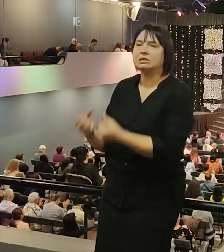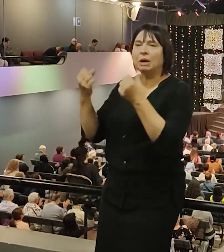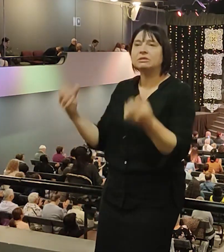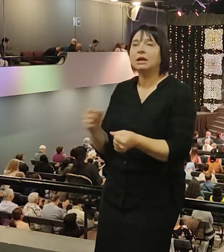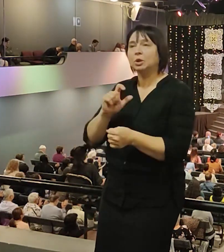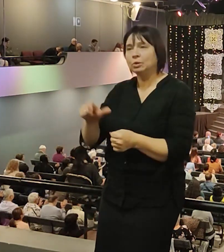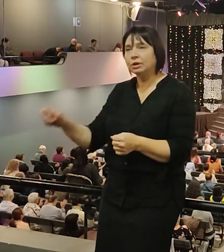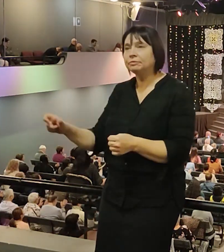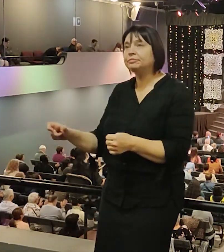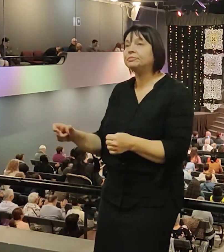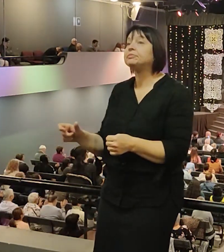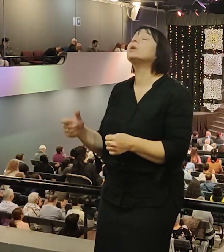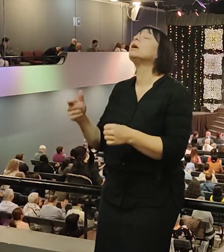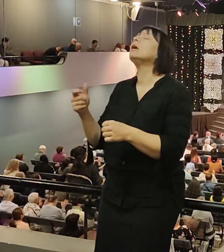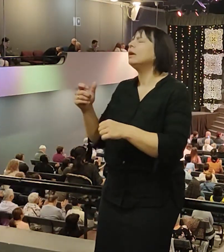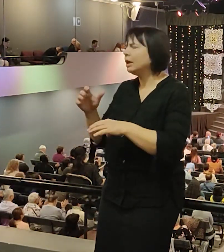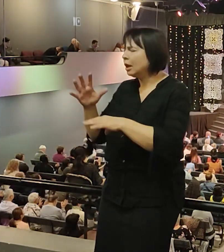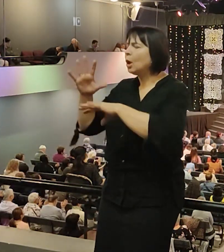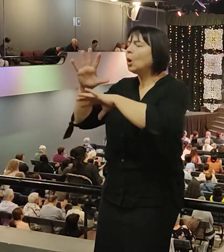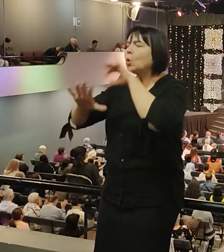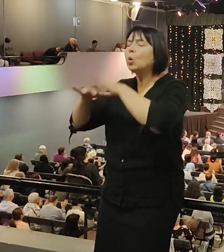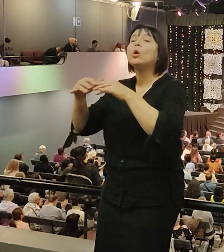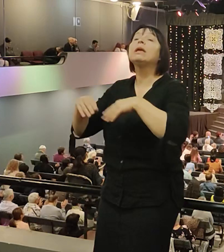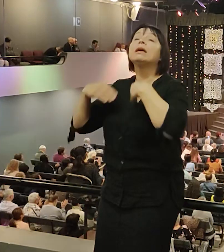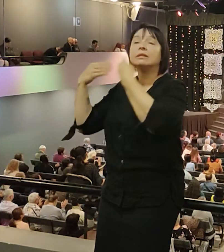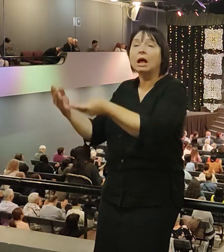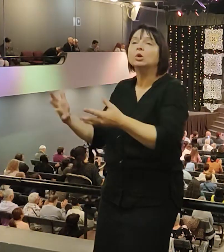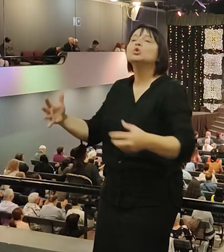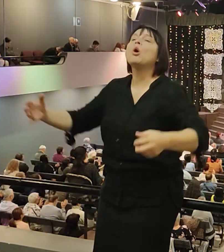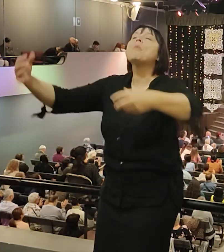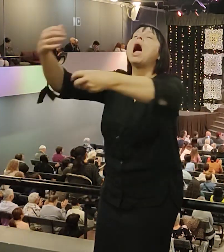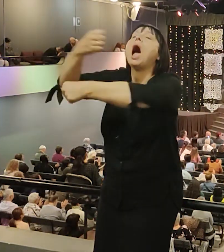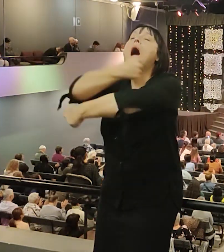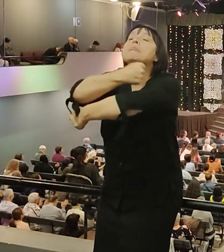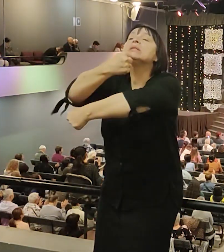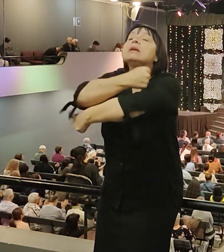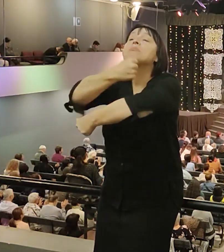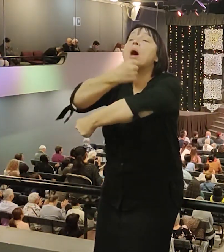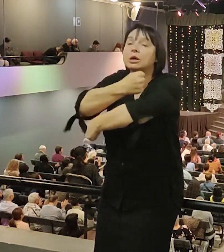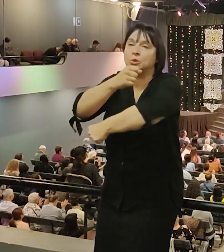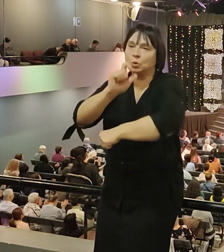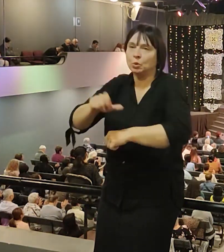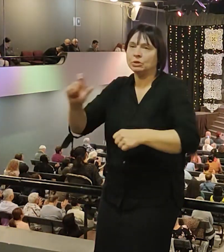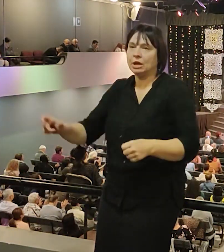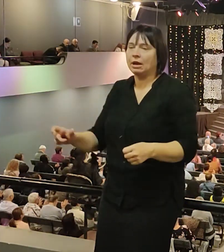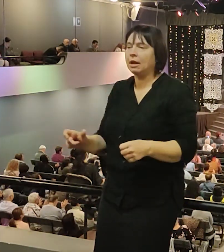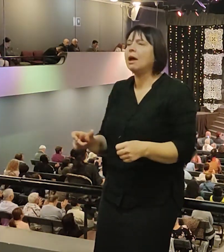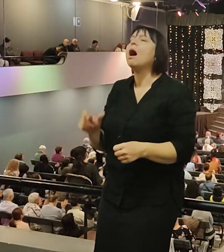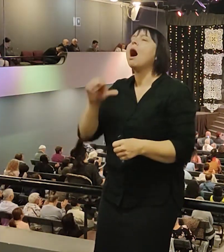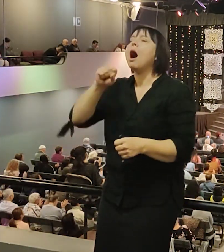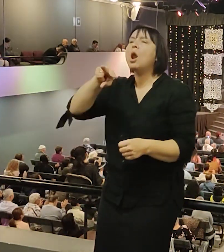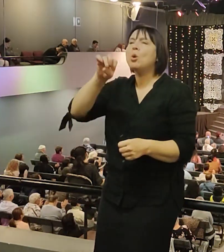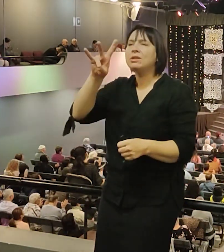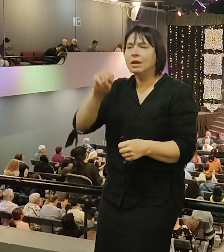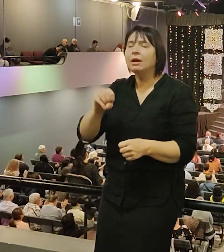руки обниять людей. Обнимать и объединять людей. А Алене даст Твоей супруге Господь дал